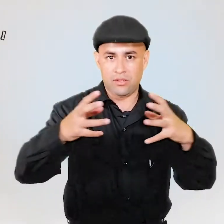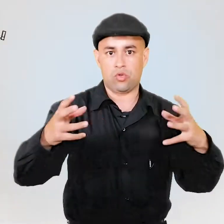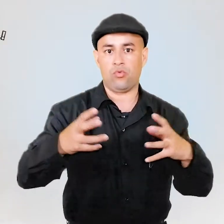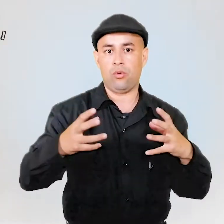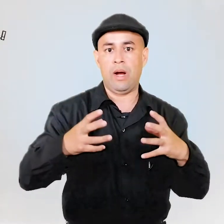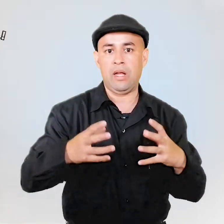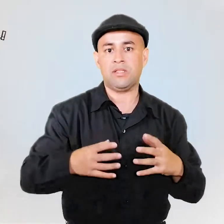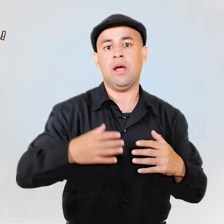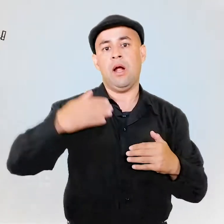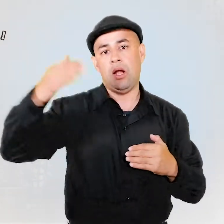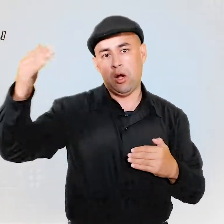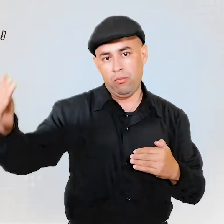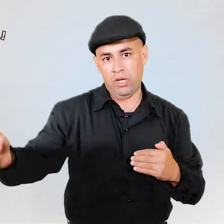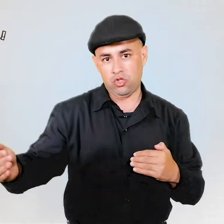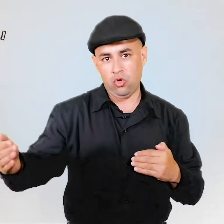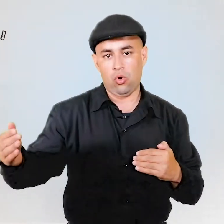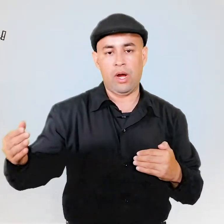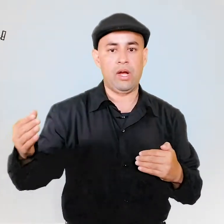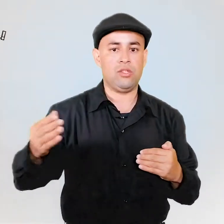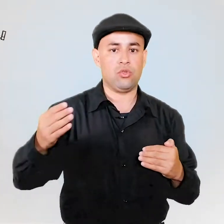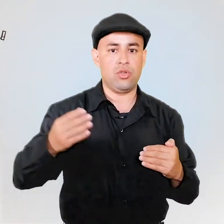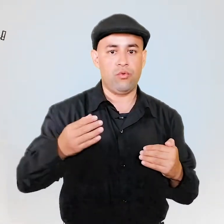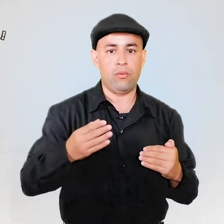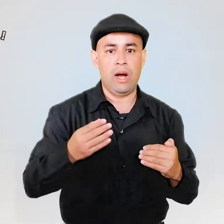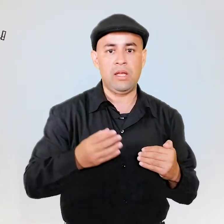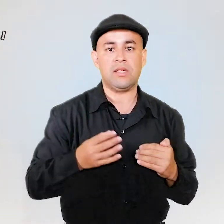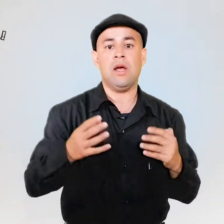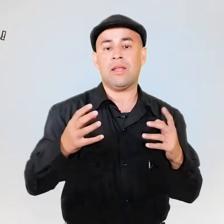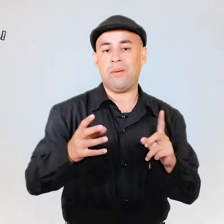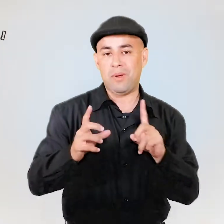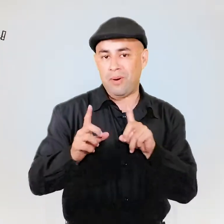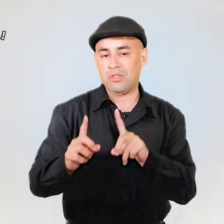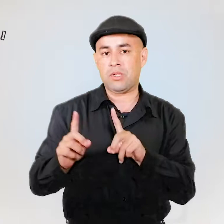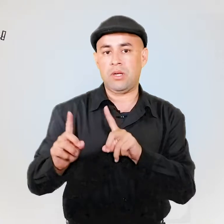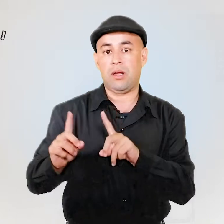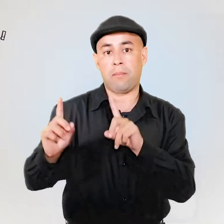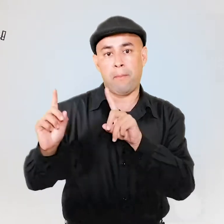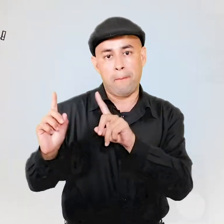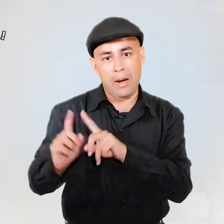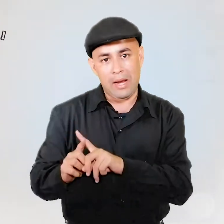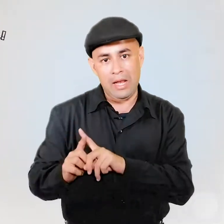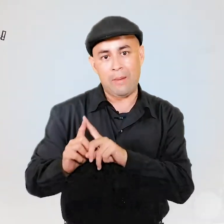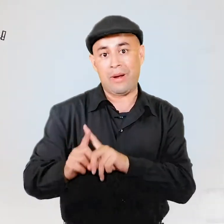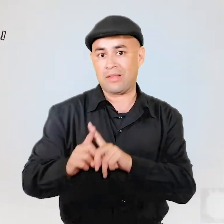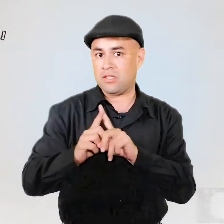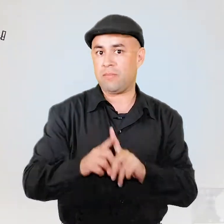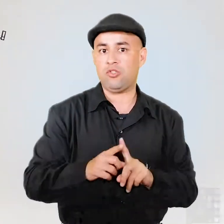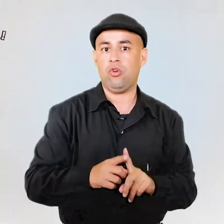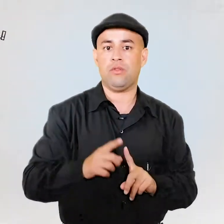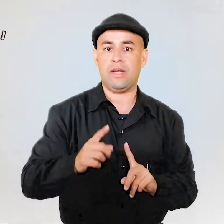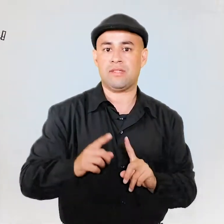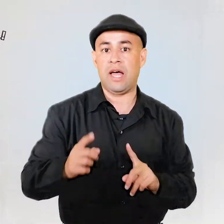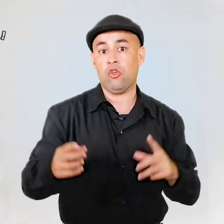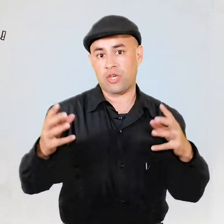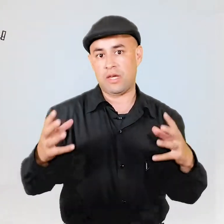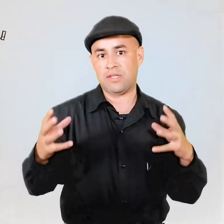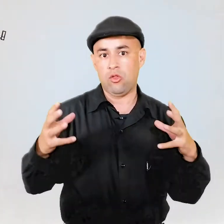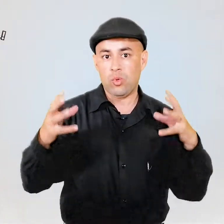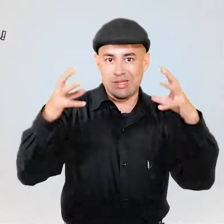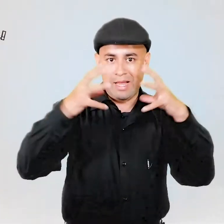ejércitos formales, la combinación con ejércitos informales, también vamos a tener la participación de estados que quizás no